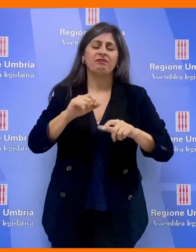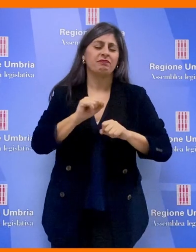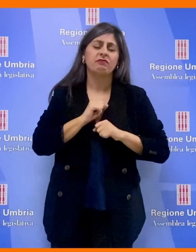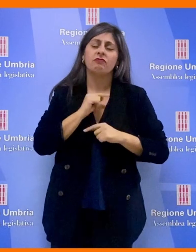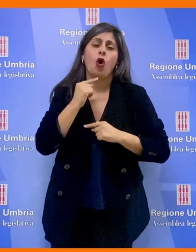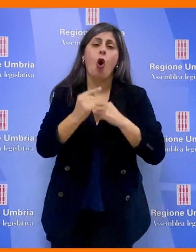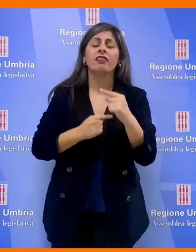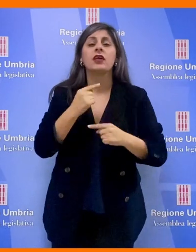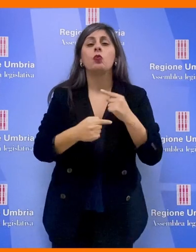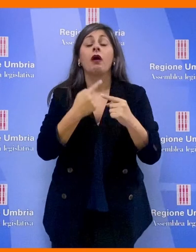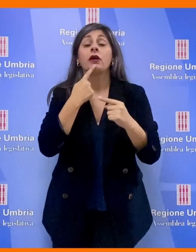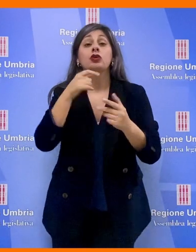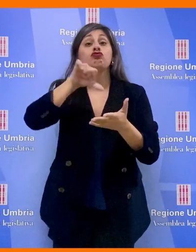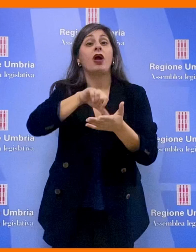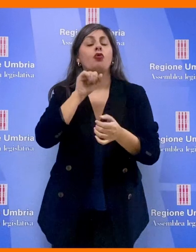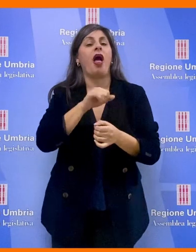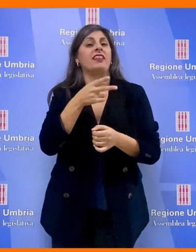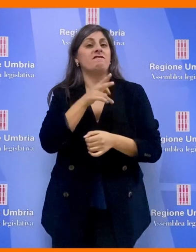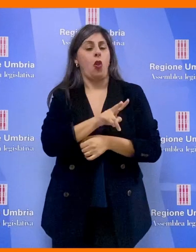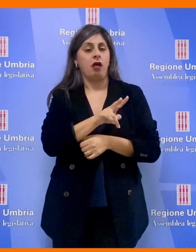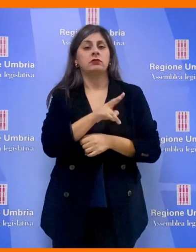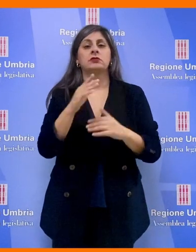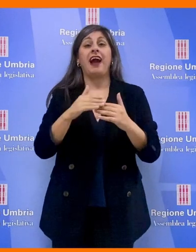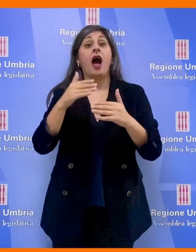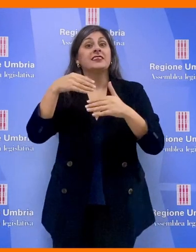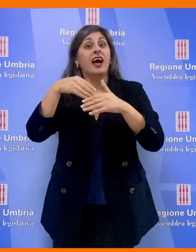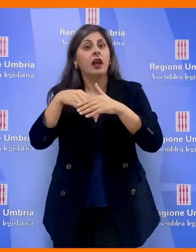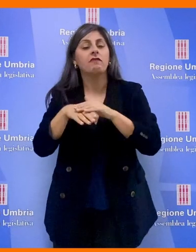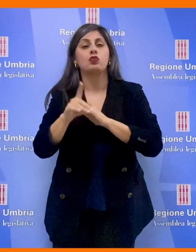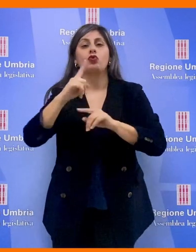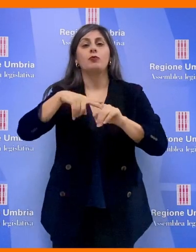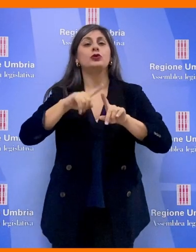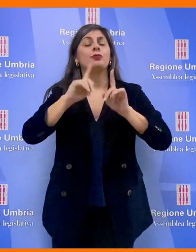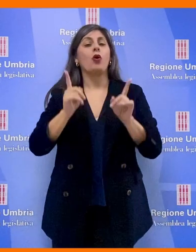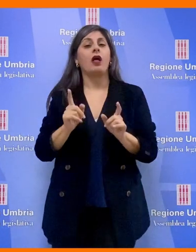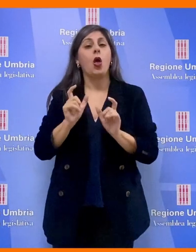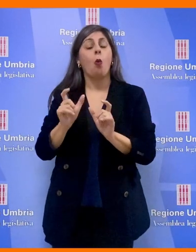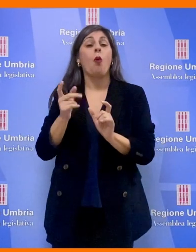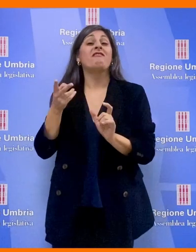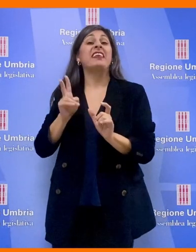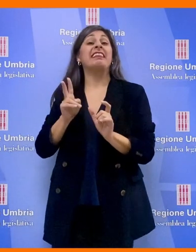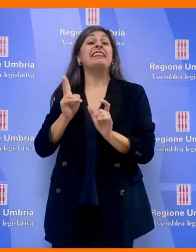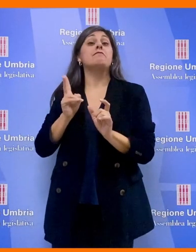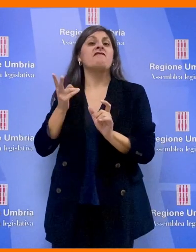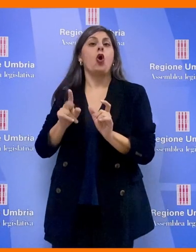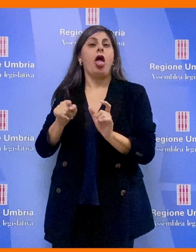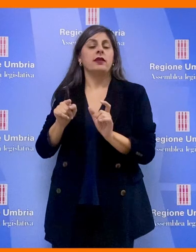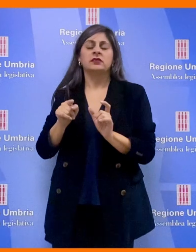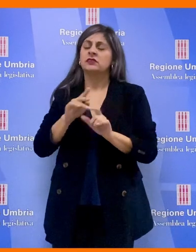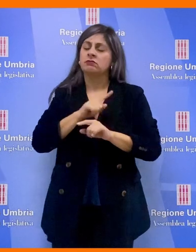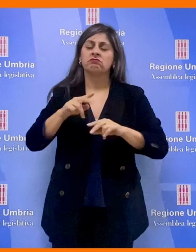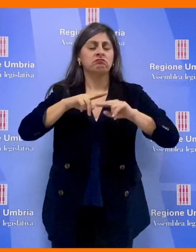affidabilità del servizio nei centri antiviolenza, delle case rifugio e degli sportelli dedicati alle vittime di violenza,